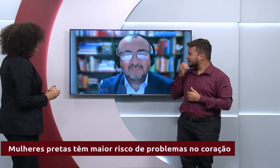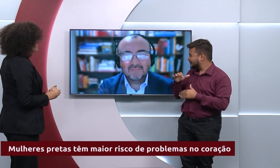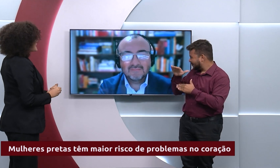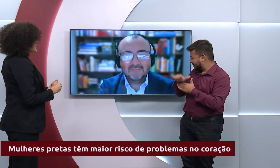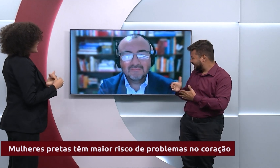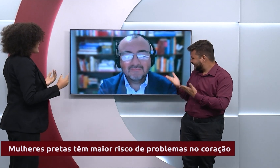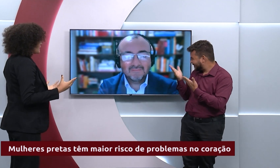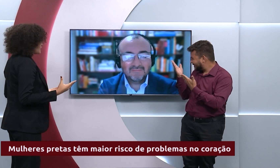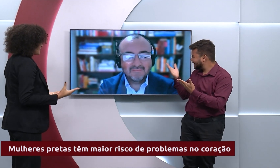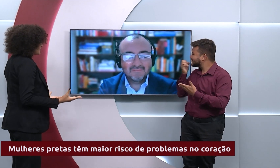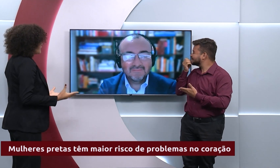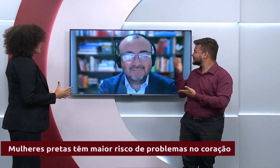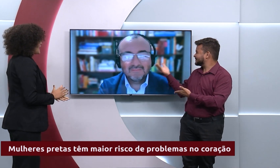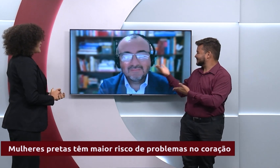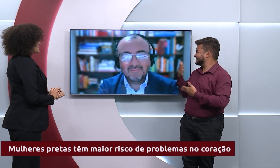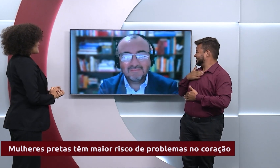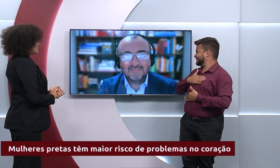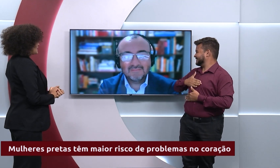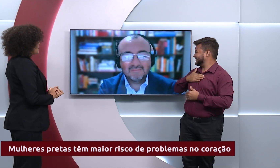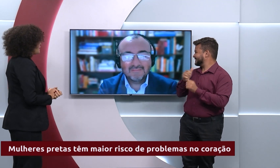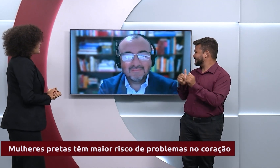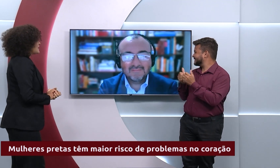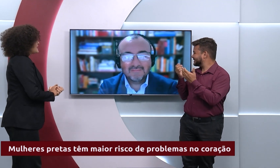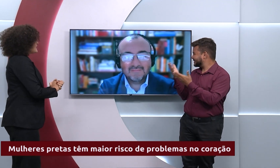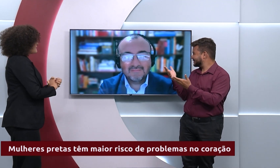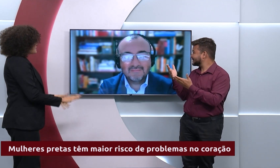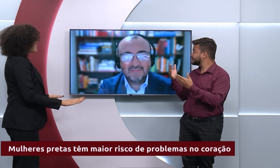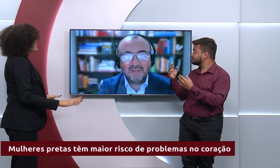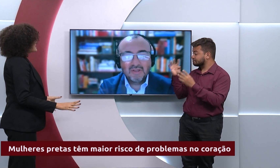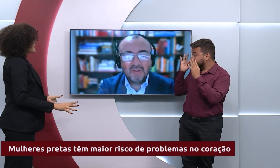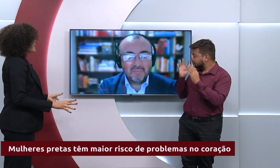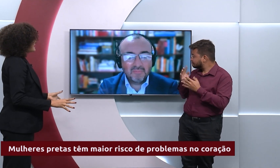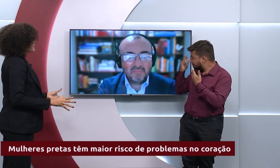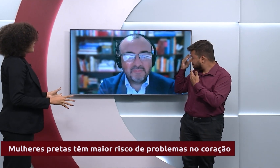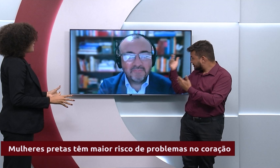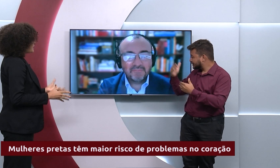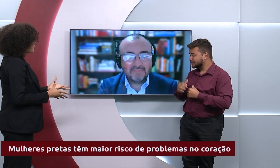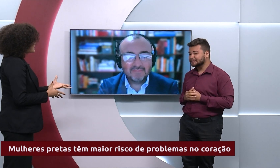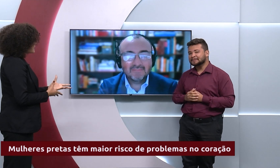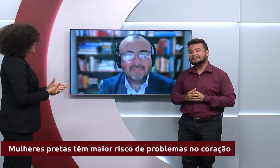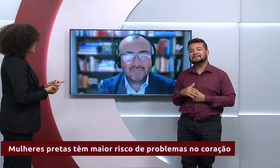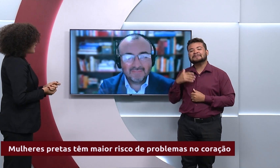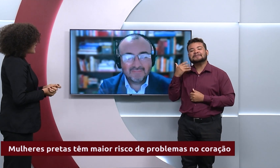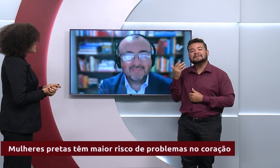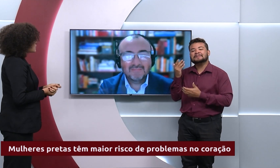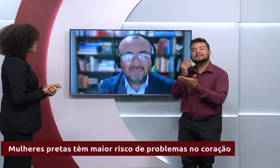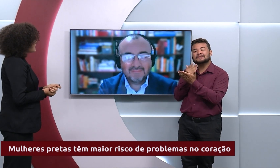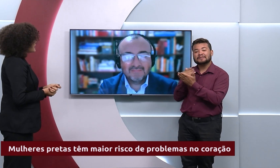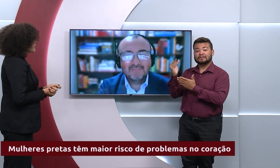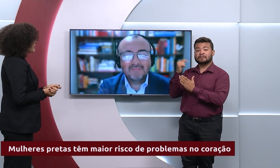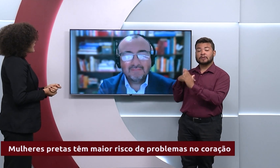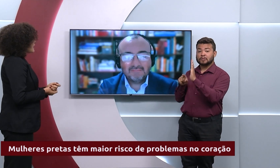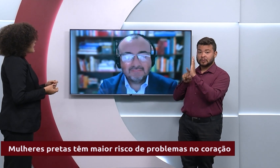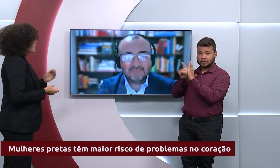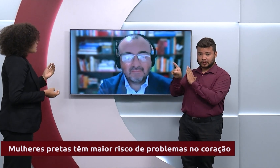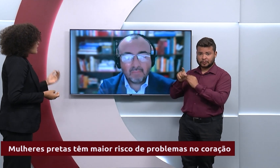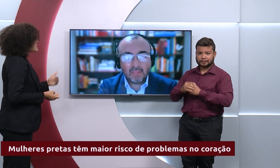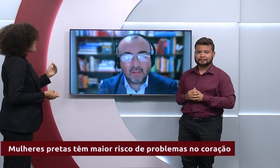Antônio. É um prazer recebê-lo aqui. Obrigada pelo seu tempo. Vamos começar perguntando sobre